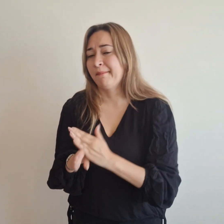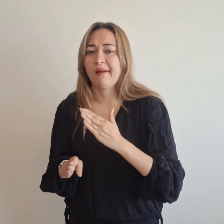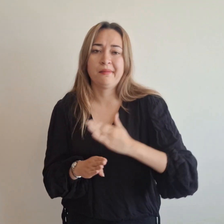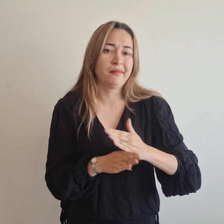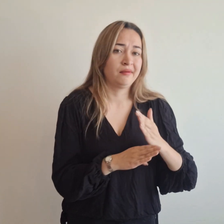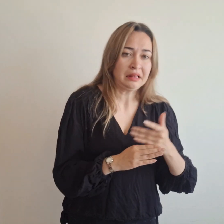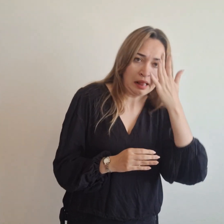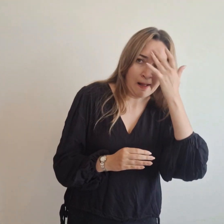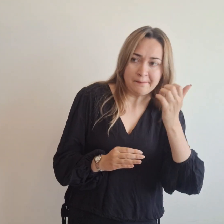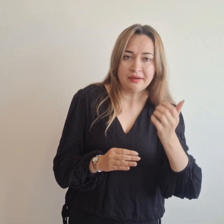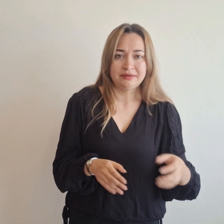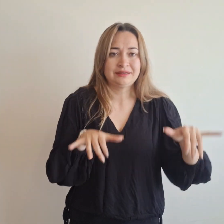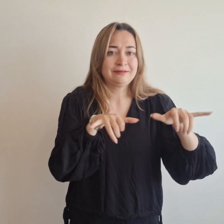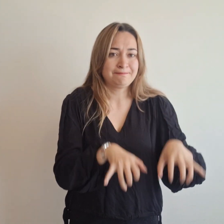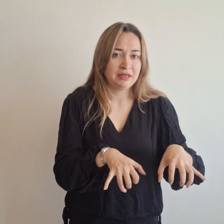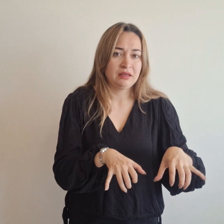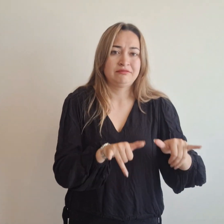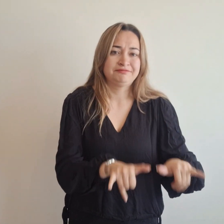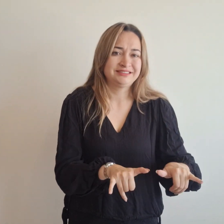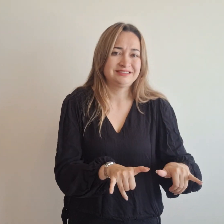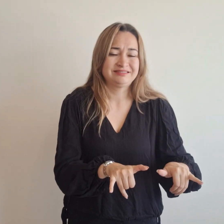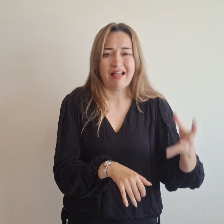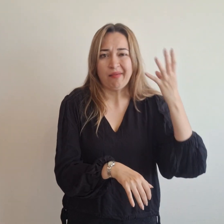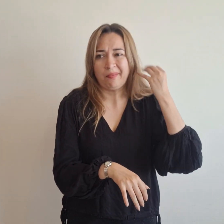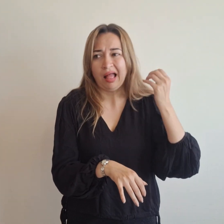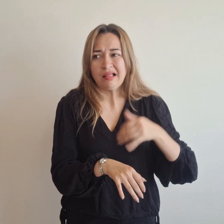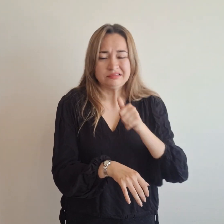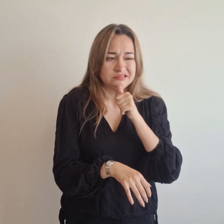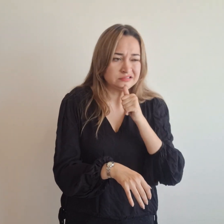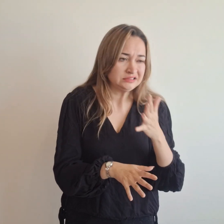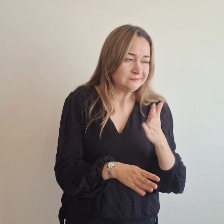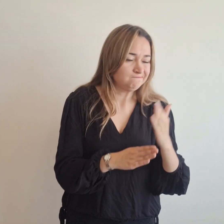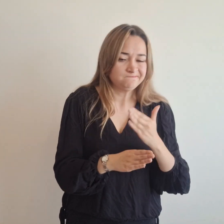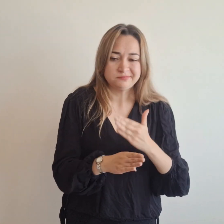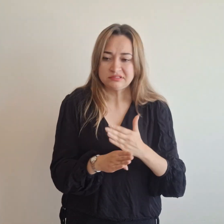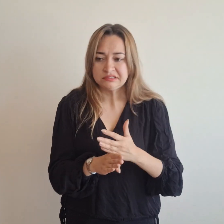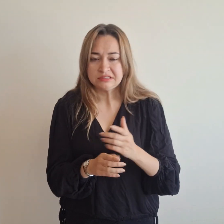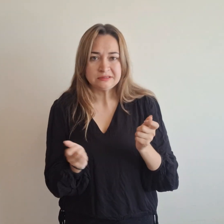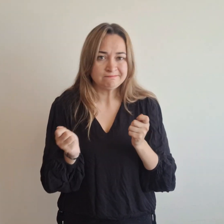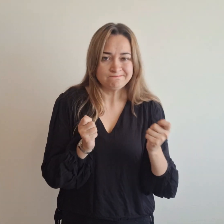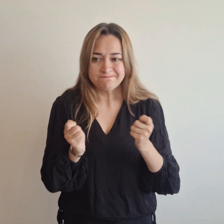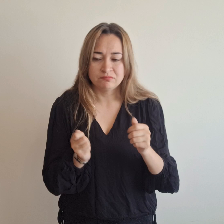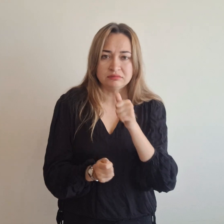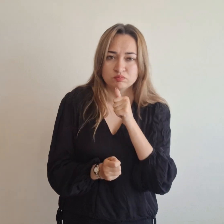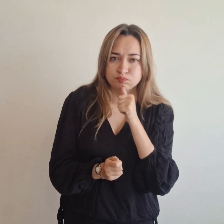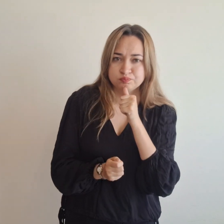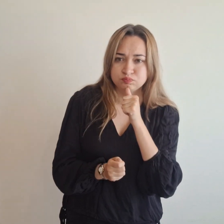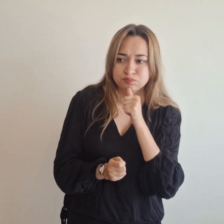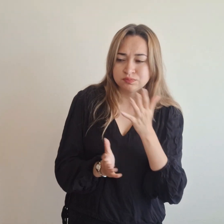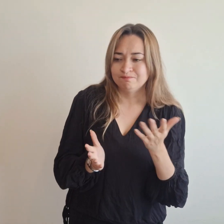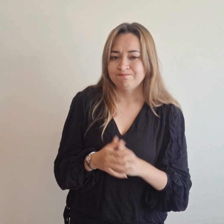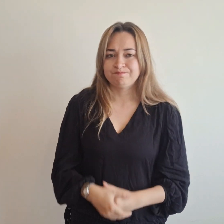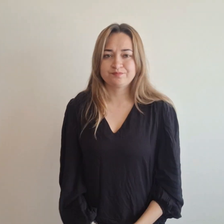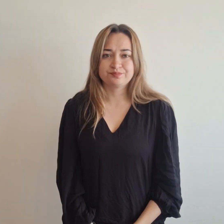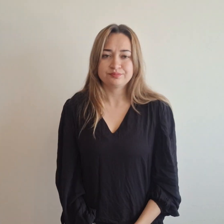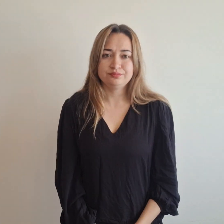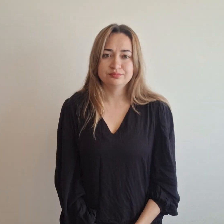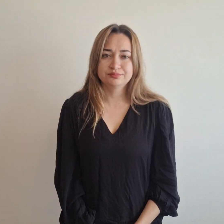estar asentado sobre un antiguo humedal, lo que complicaba el manejo de las aguas pluviales. Esta obra